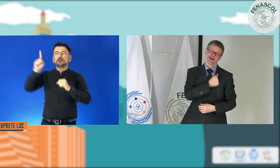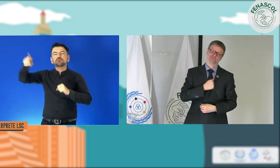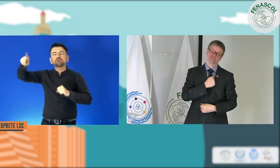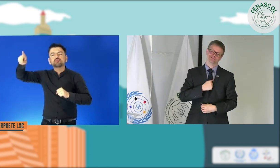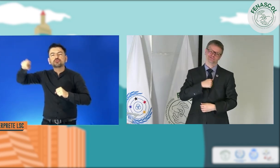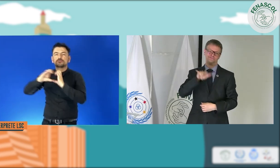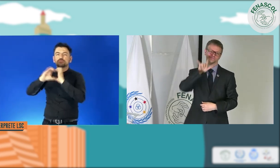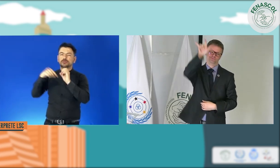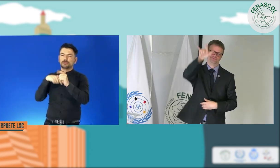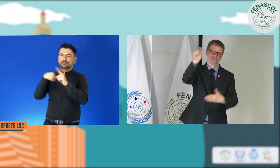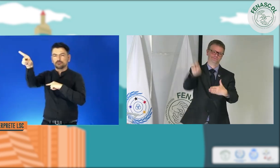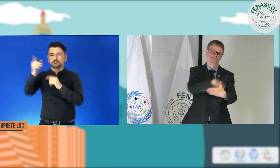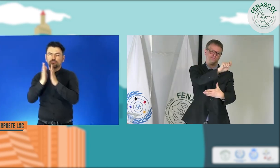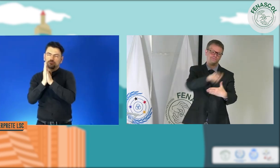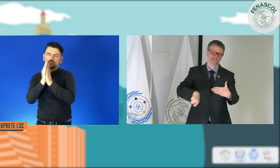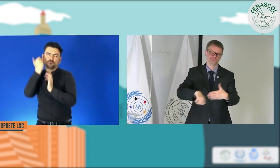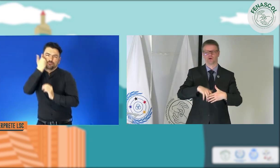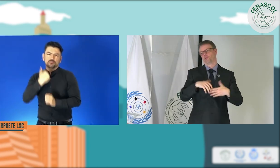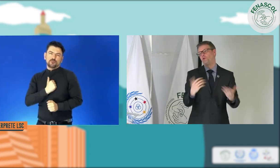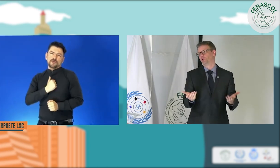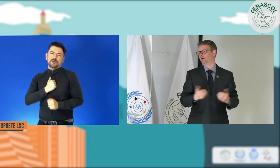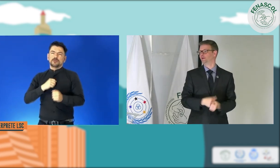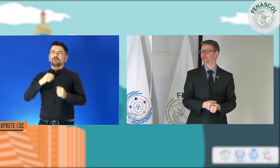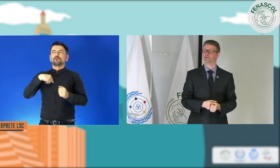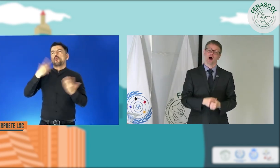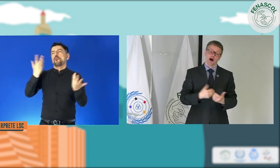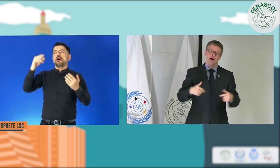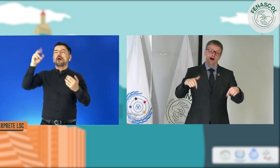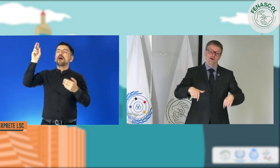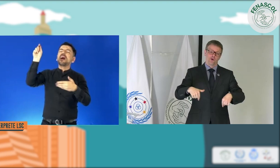no es tan útil para viajes, para transporte público.